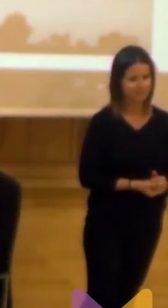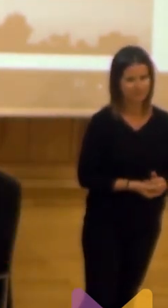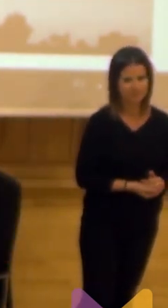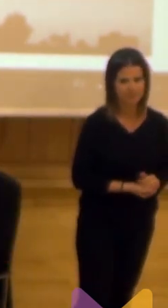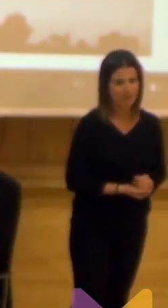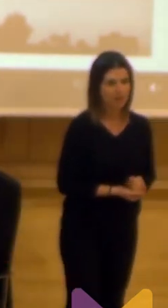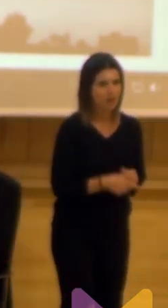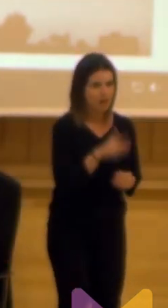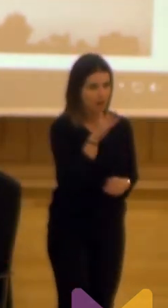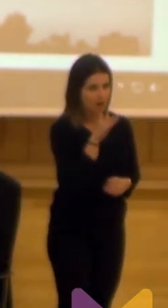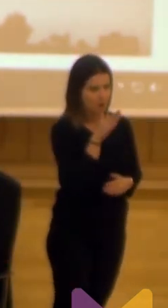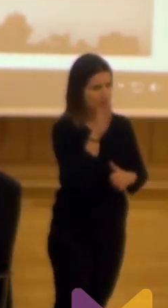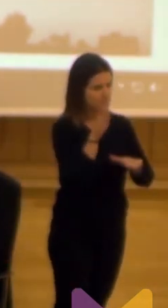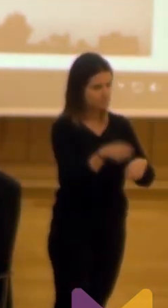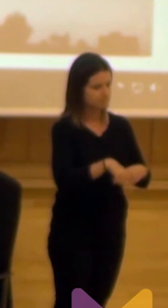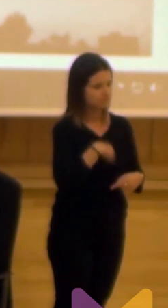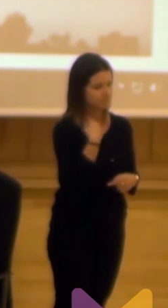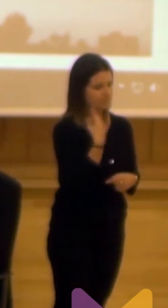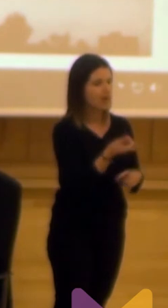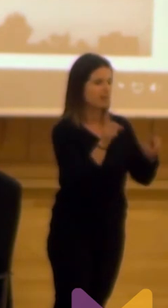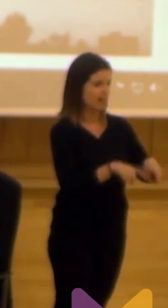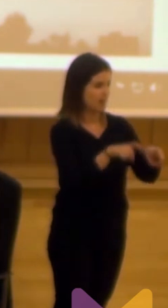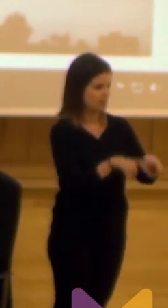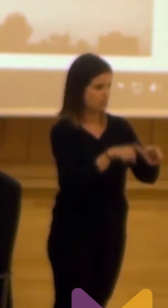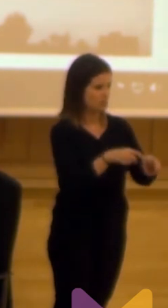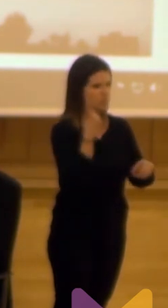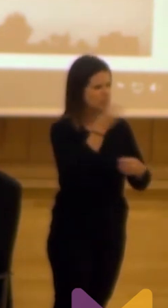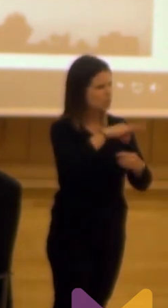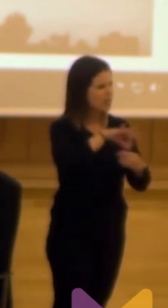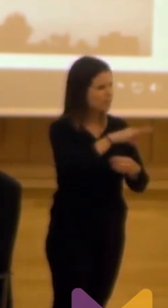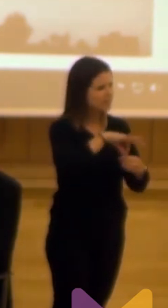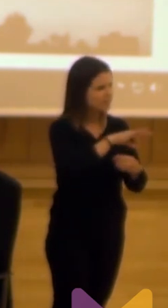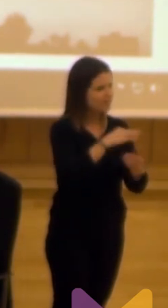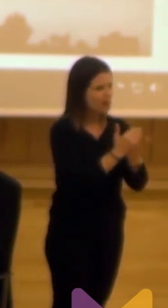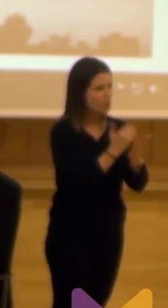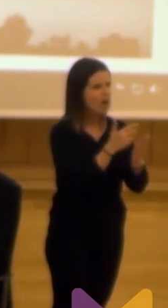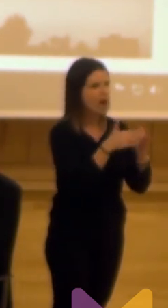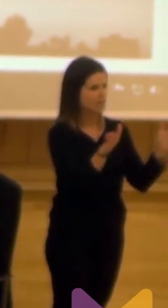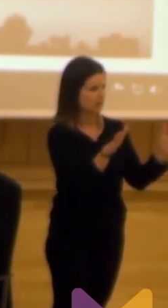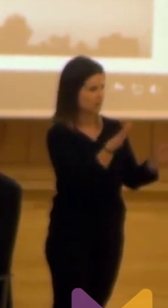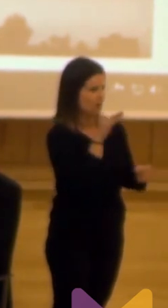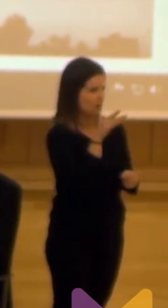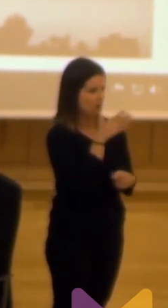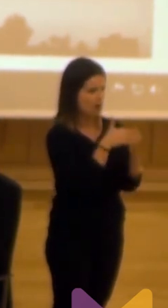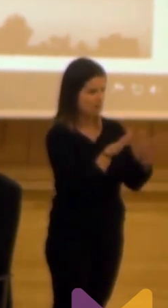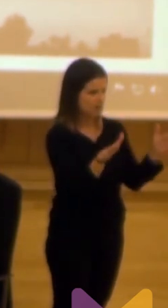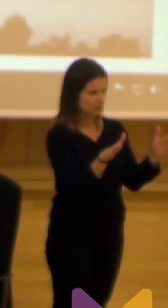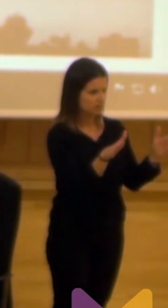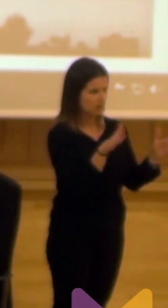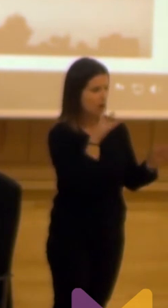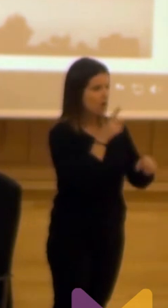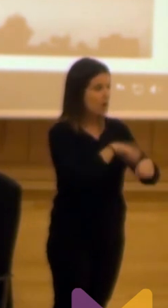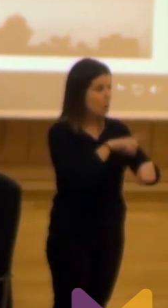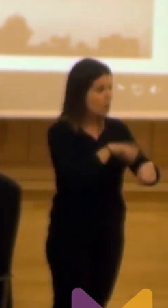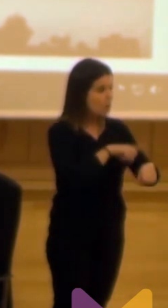bueno ya vamos a pasar al descanso yo creo que la cafetería de la escuela está abierta por